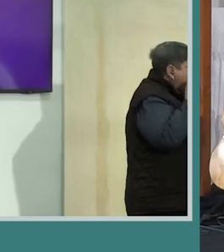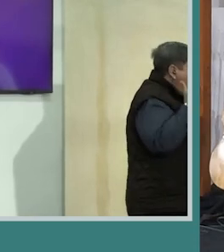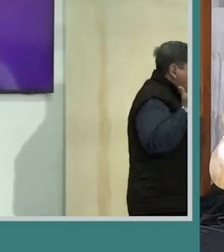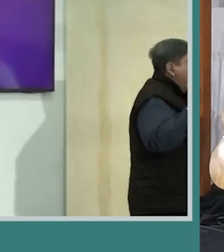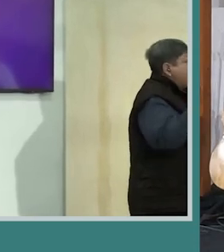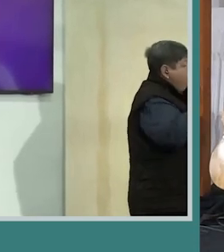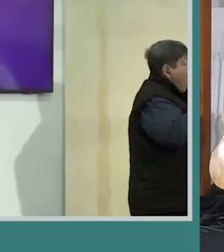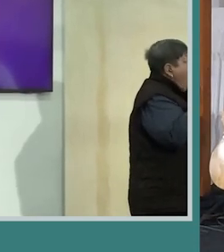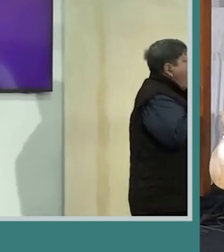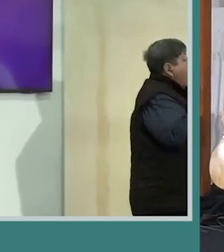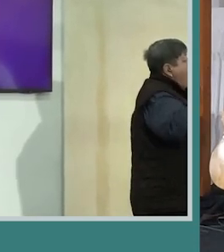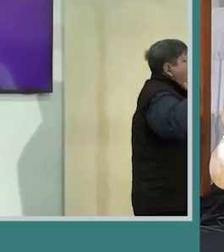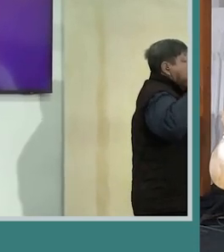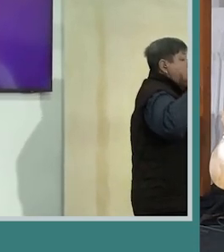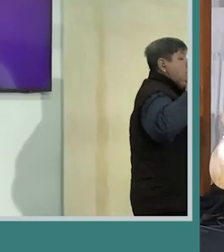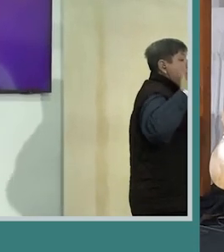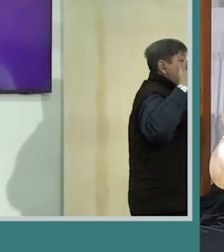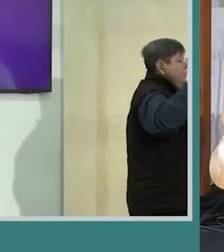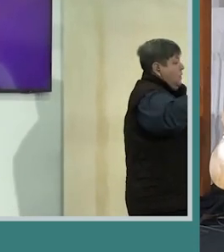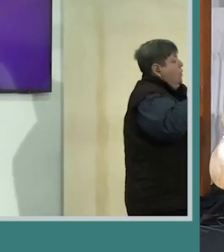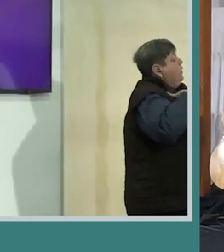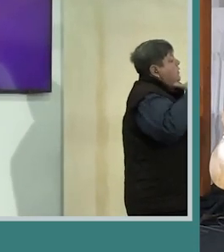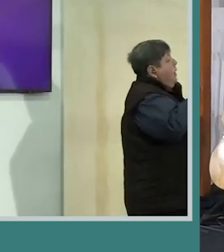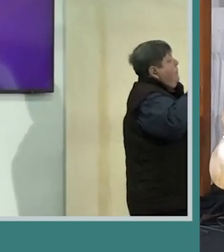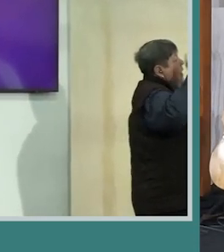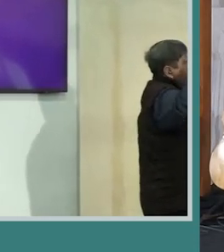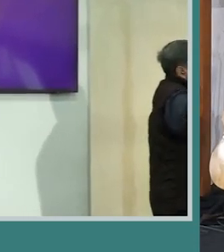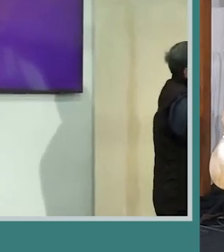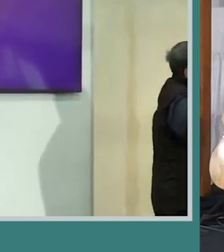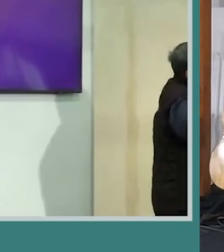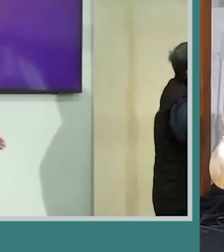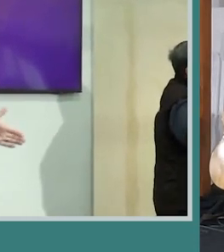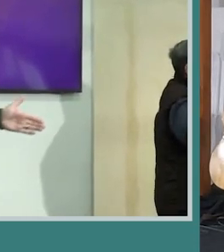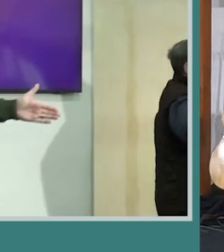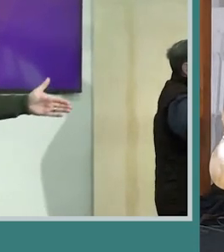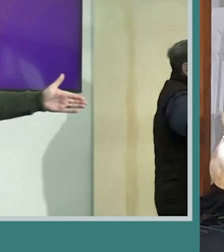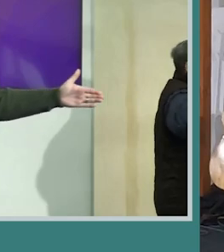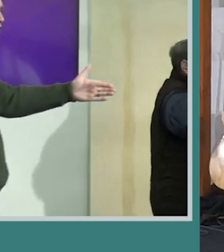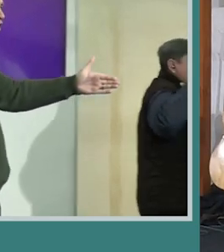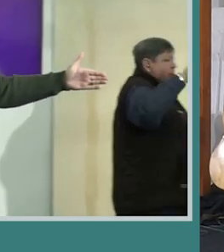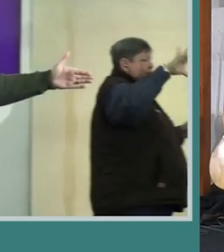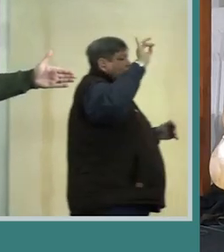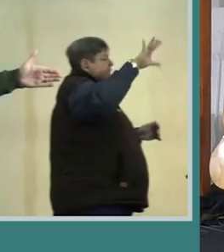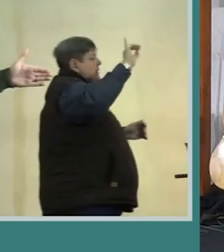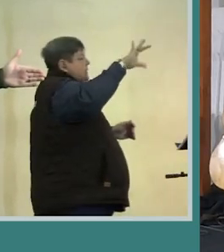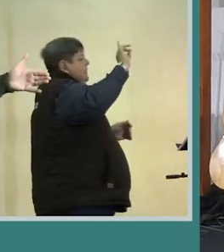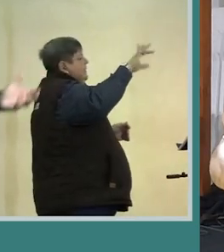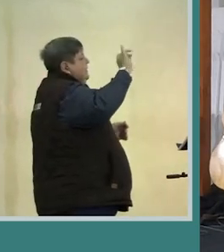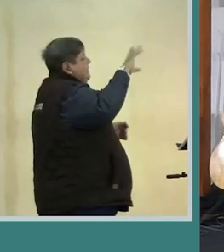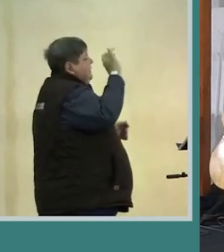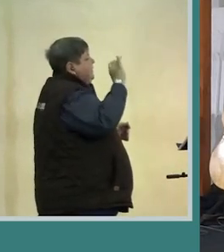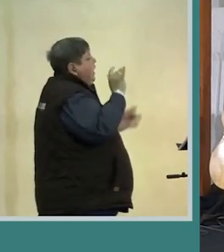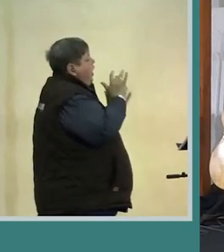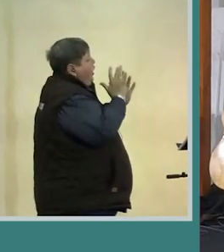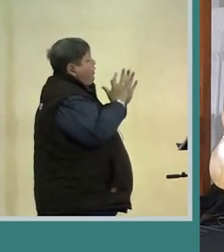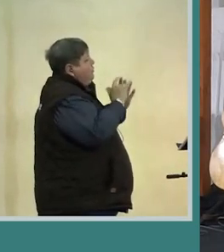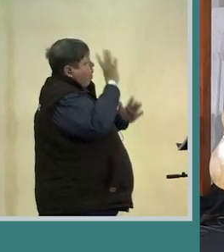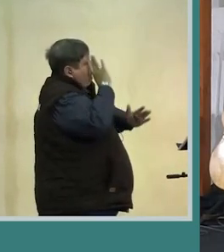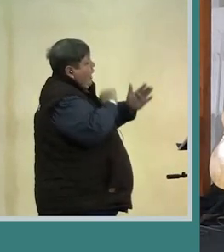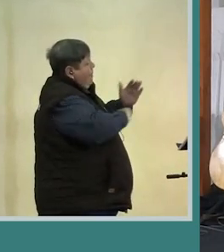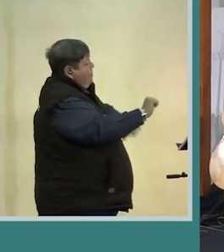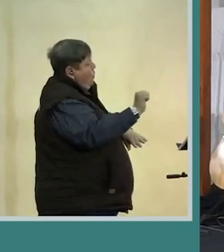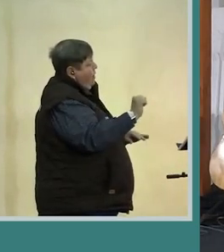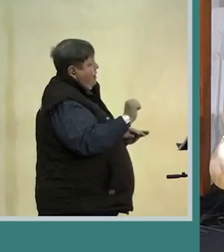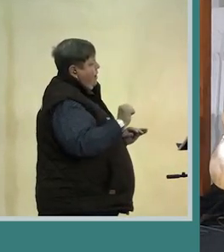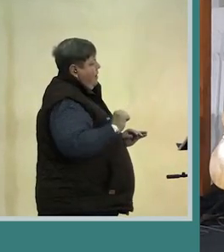sê ons moes so in die raadsel sitte om saam met die heren te besluit wat er volk kan ons nou kies om om Jesus te laat gebore te word